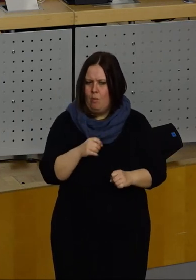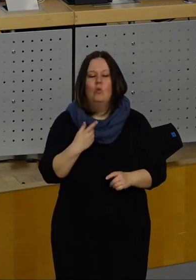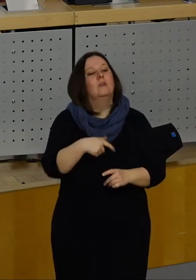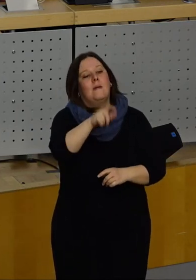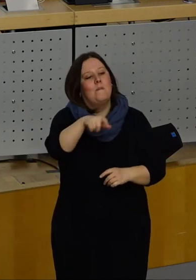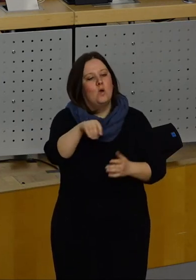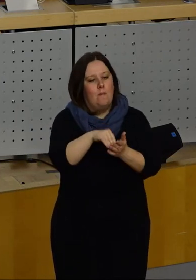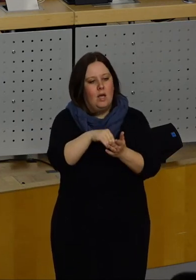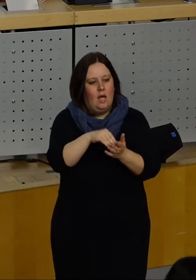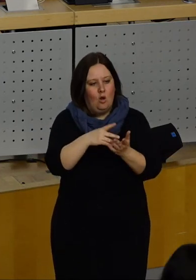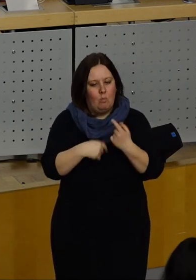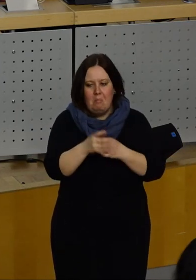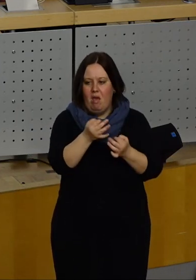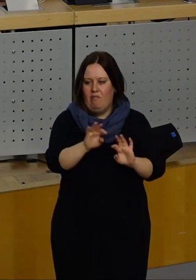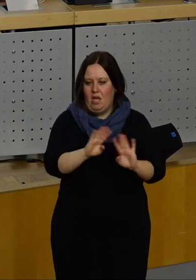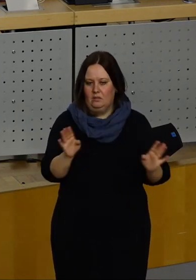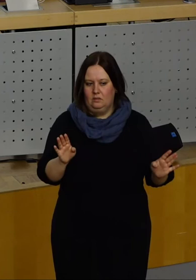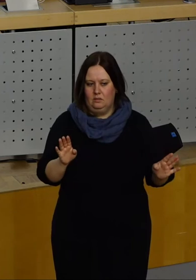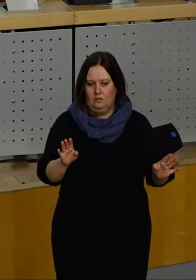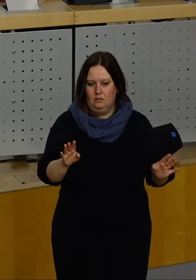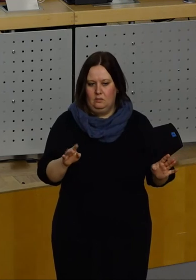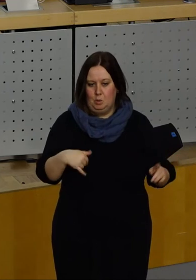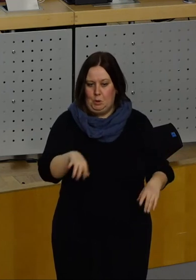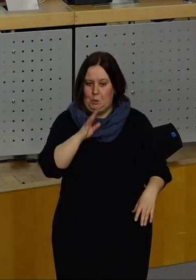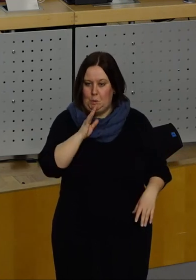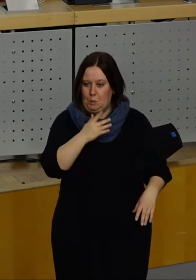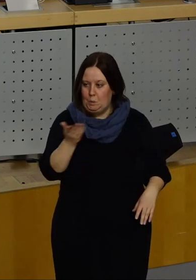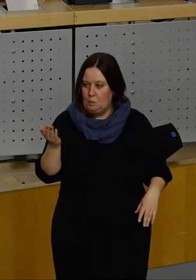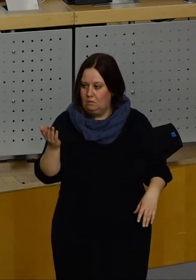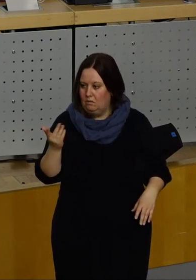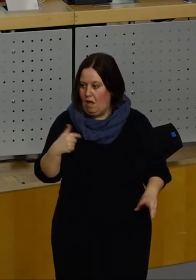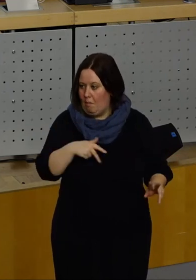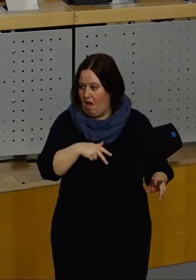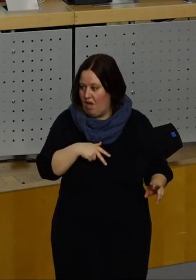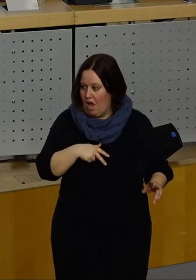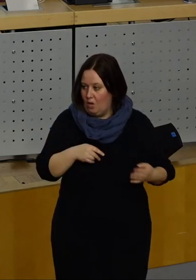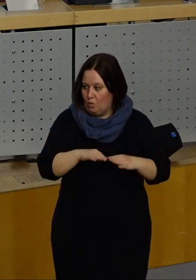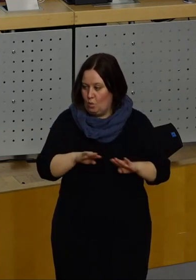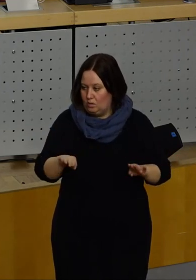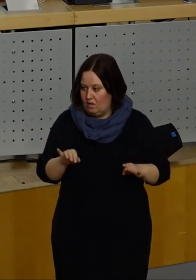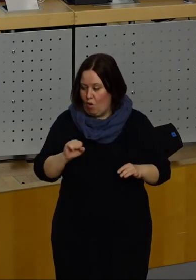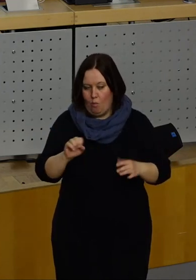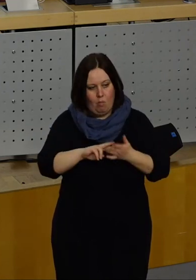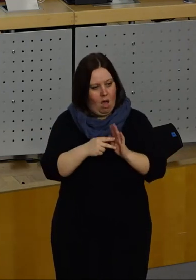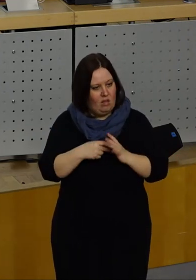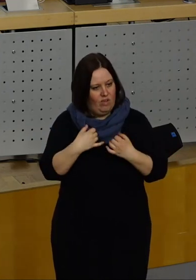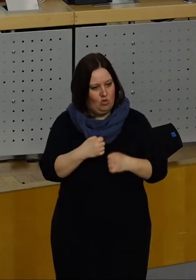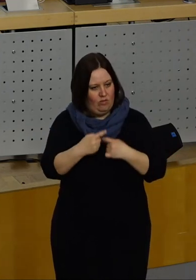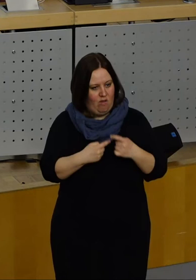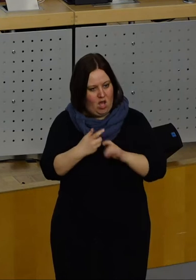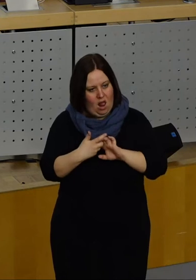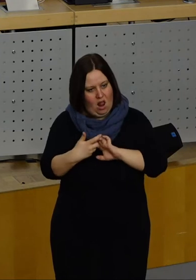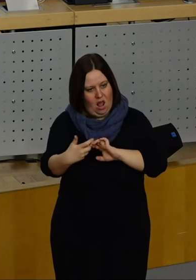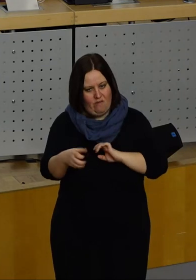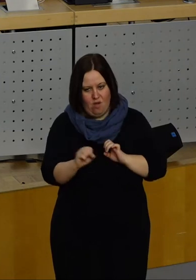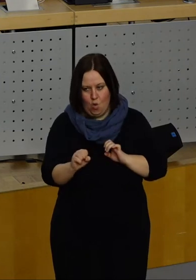Bürgerbeteiligung per excellence. Jetzt langt es vielen nicht aus. Aber der Grund, warum Planfeststellungsverfahren so lange